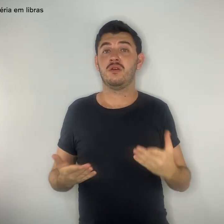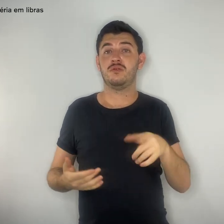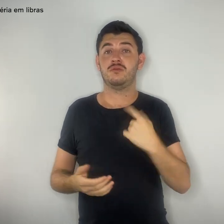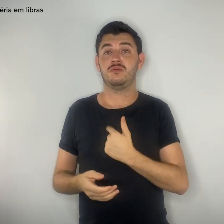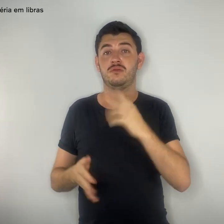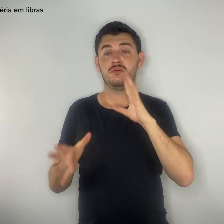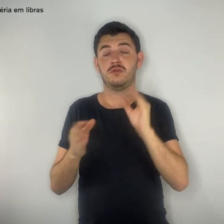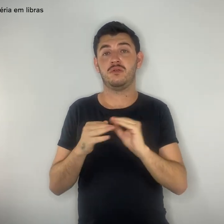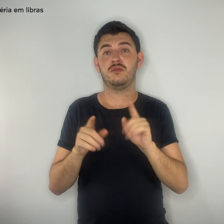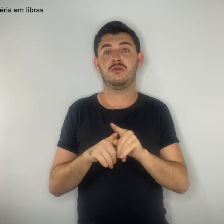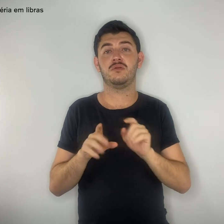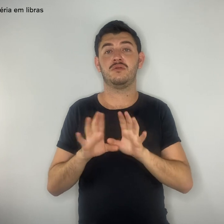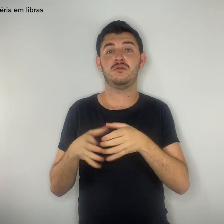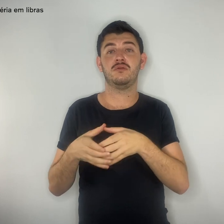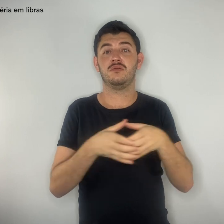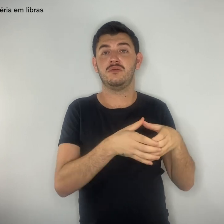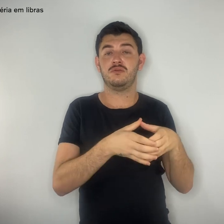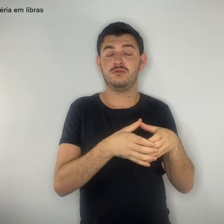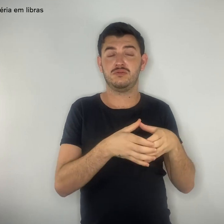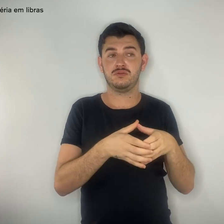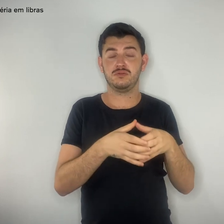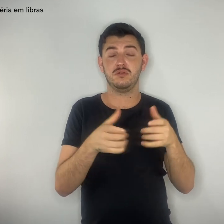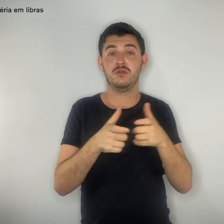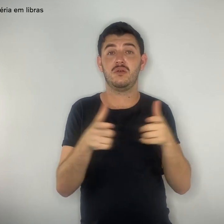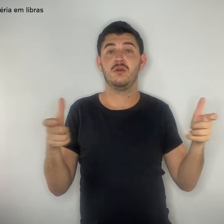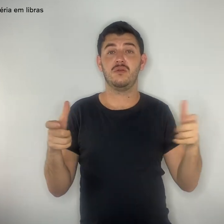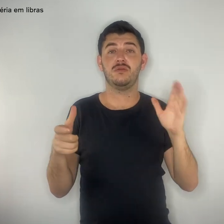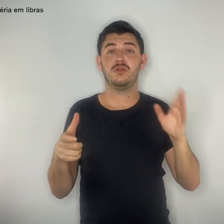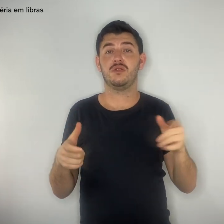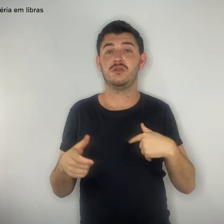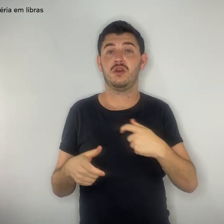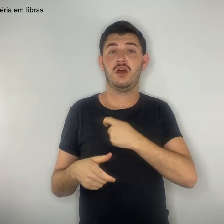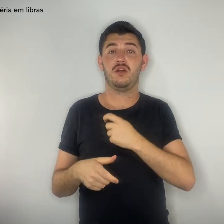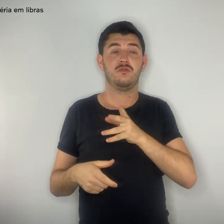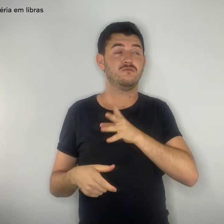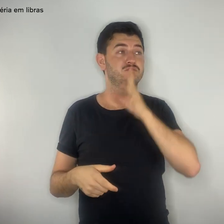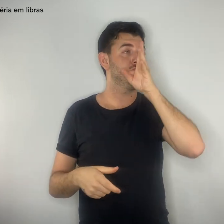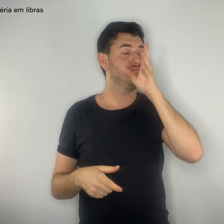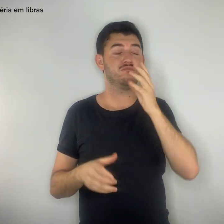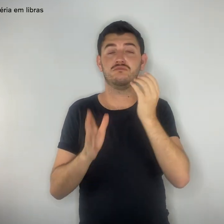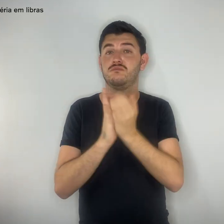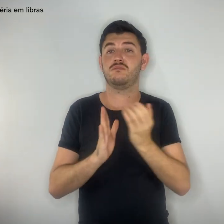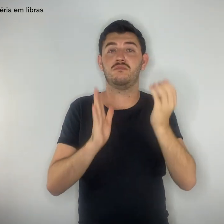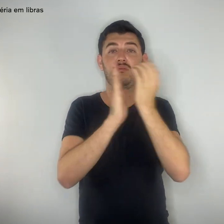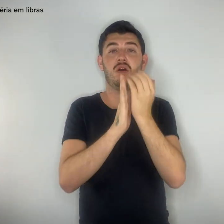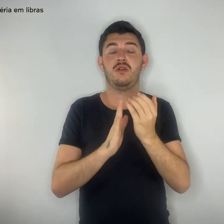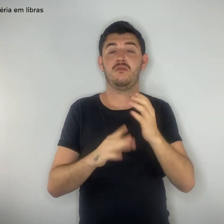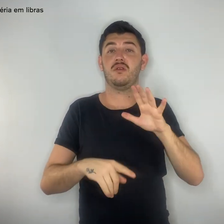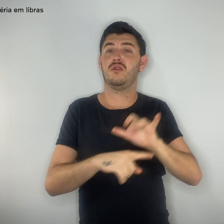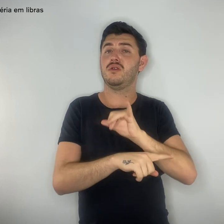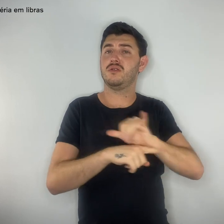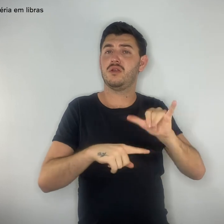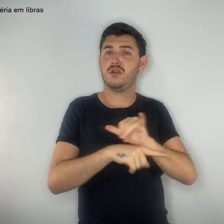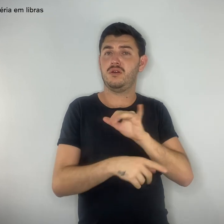estão extrapolando o máximo de alunos estabelecidos na estratégia de matrícula